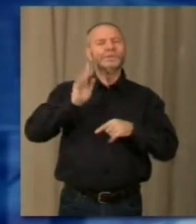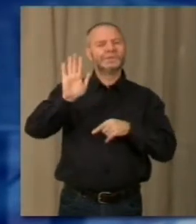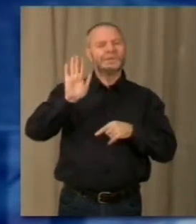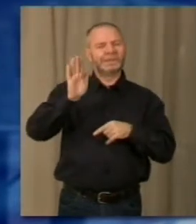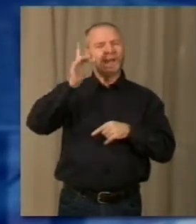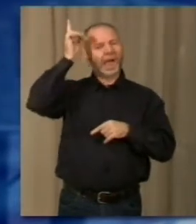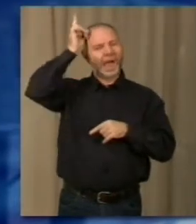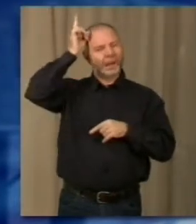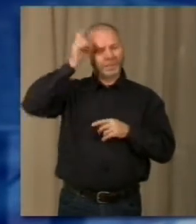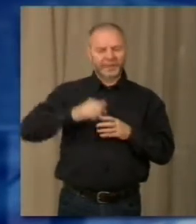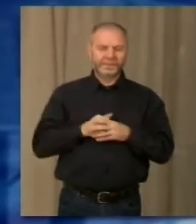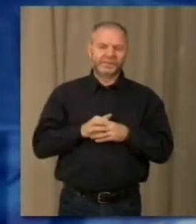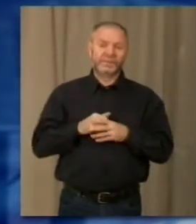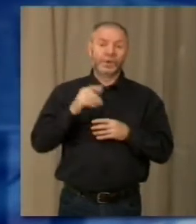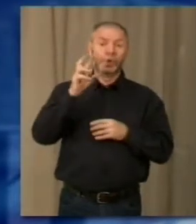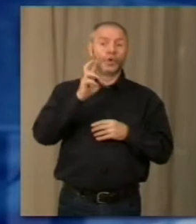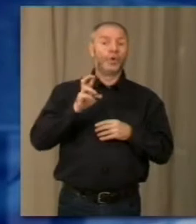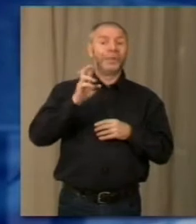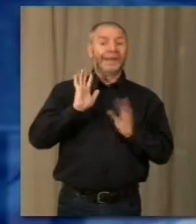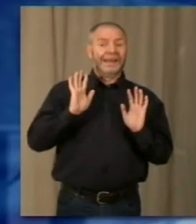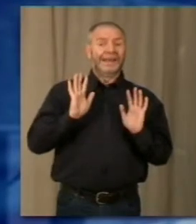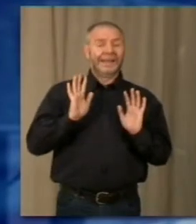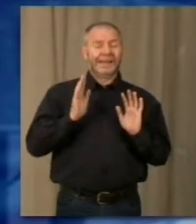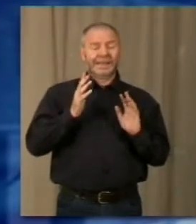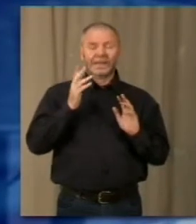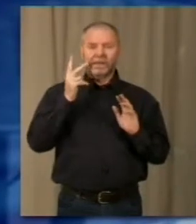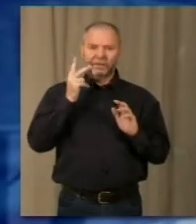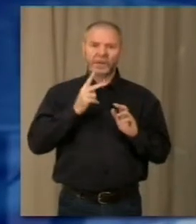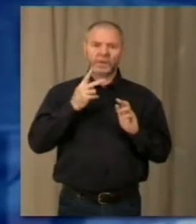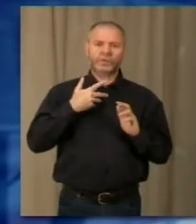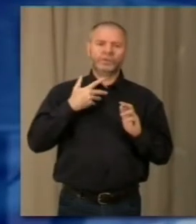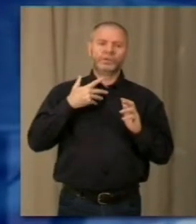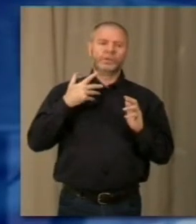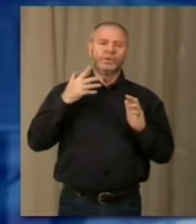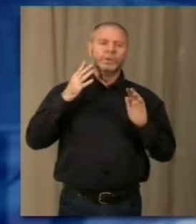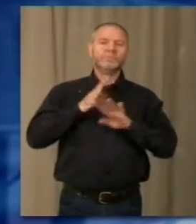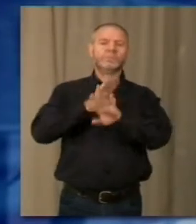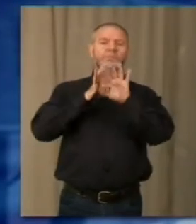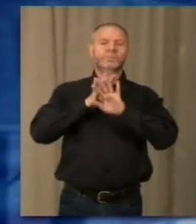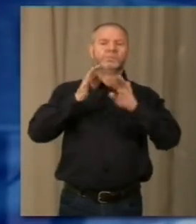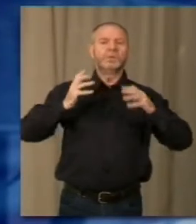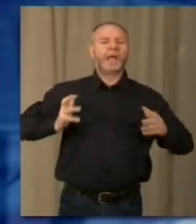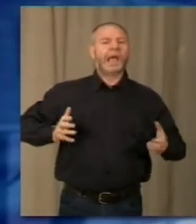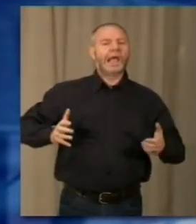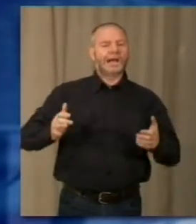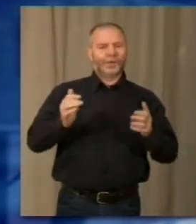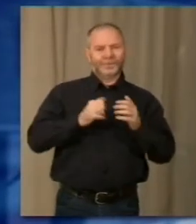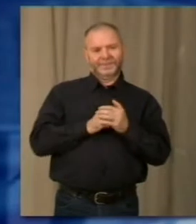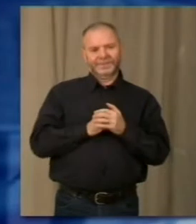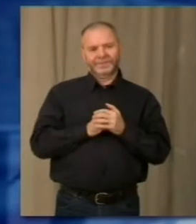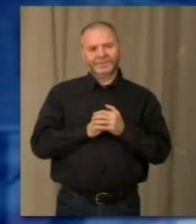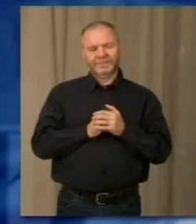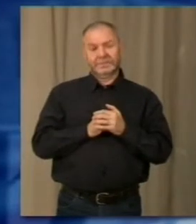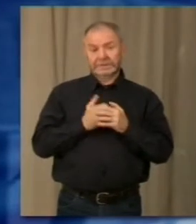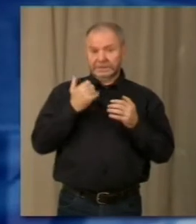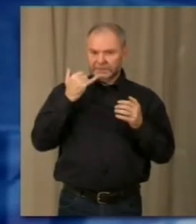diamante molto richiesta e molto amata dai bambini ma non solo, la sfilata dei cani bernesi. Tantissimi volontari, una grande macchina